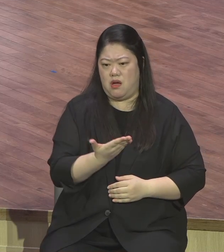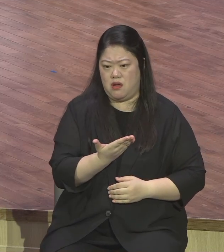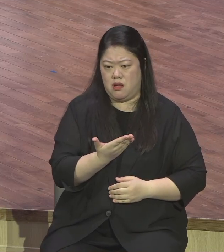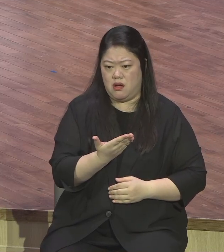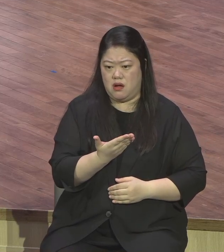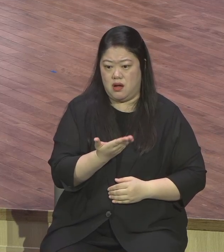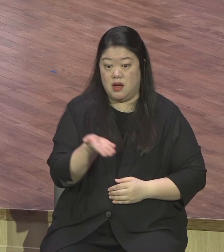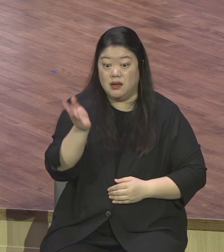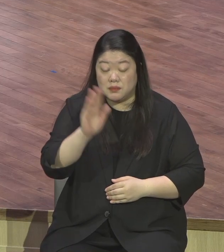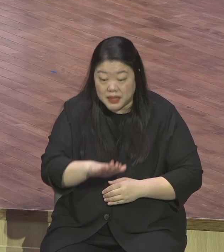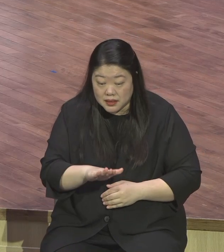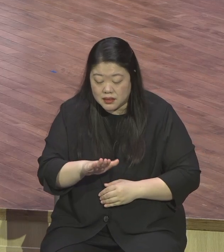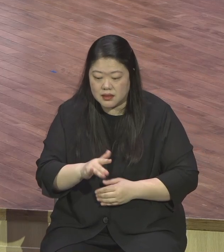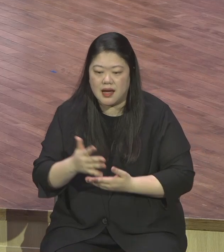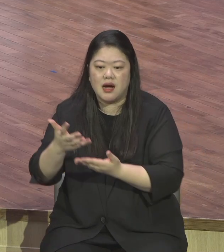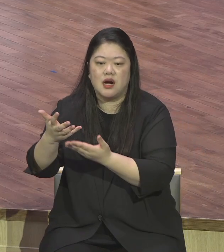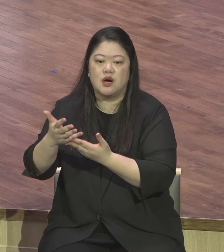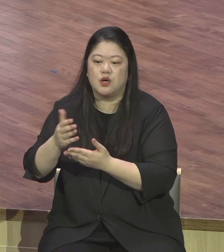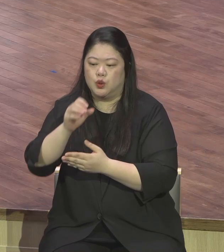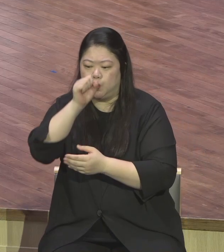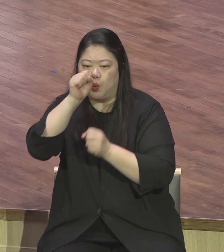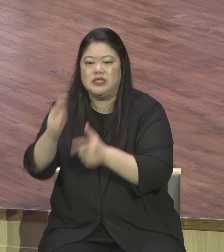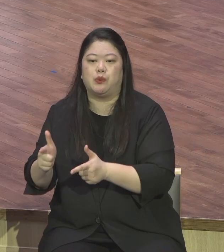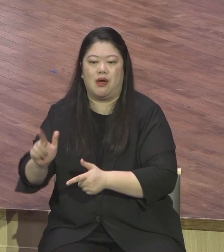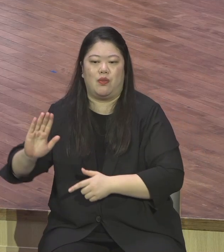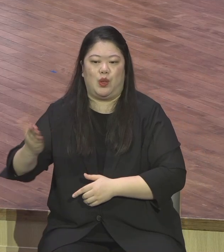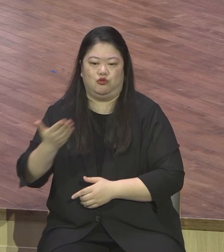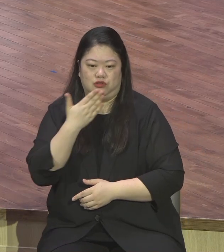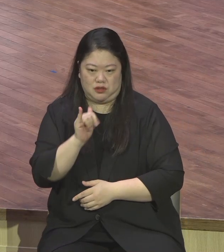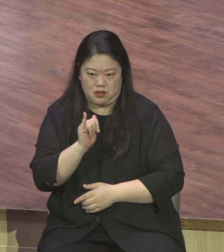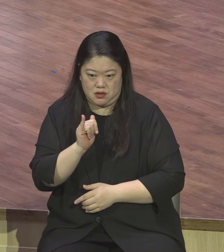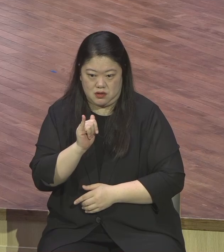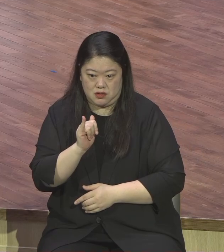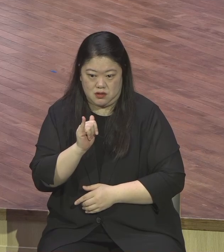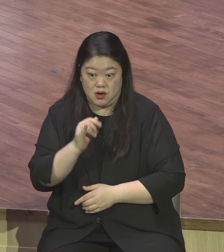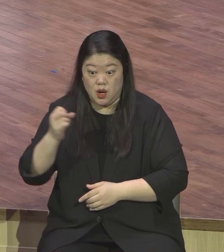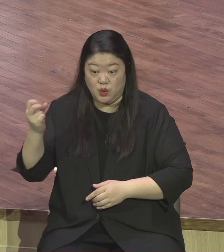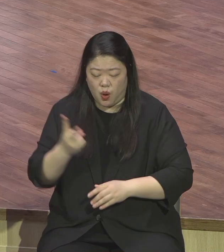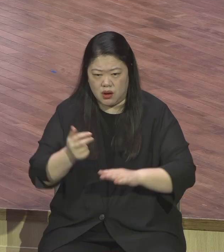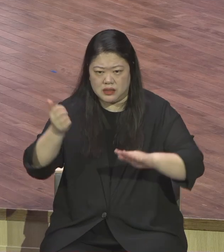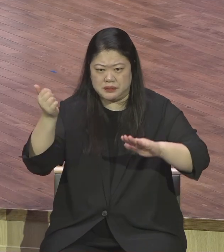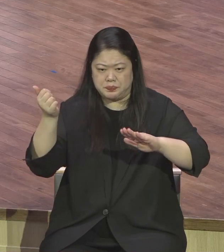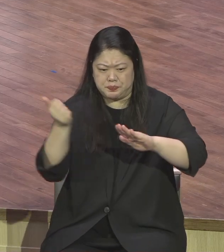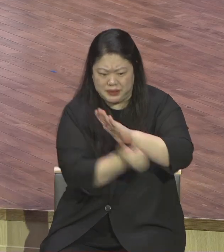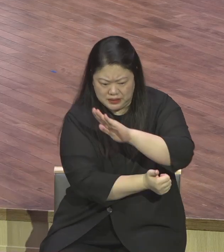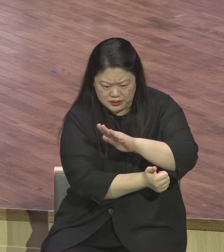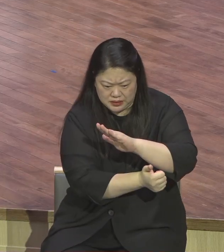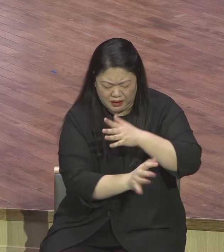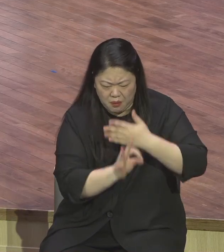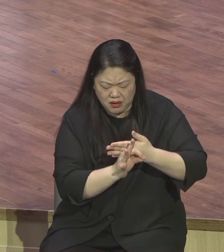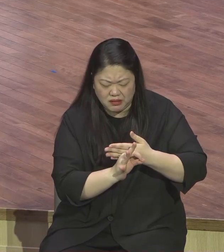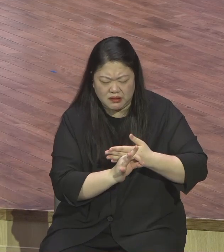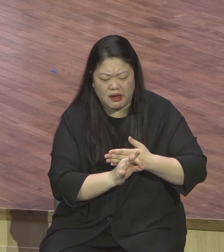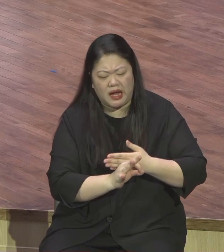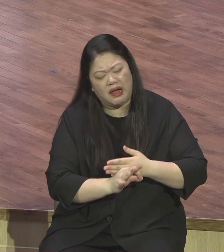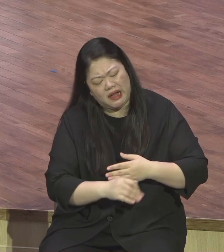수 있다 상처는 미스 실패가 될 수 있고 미션 사명이 될 수 있다 이런 말이죠